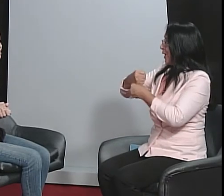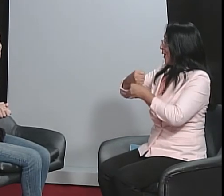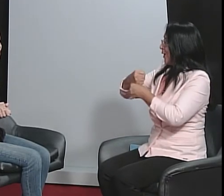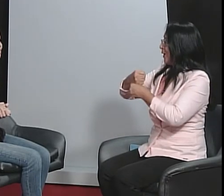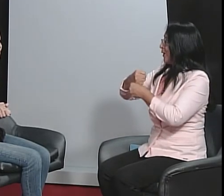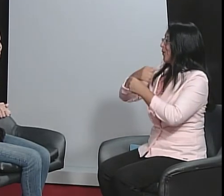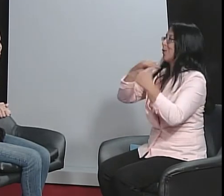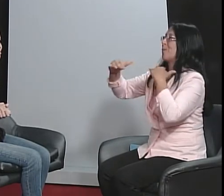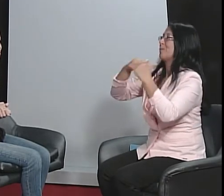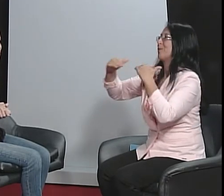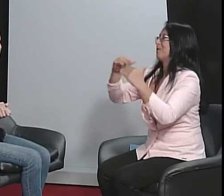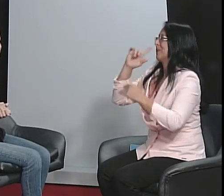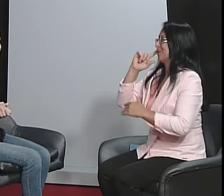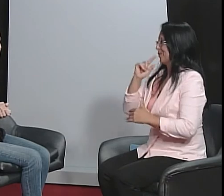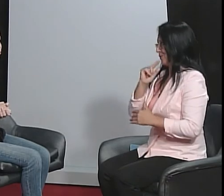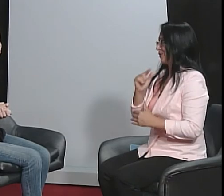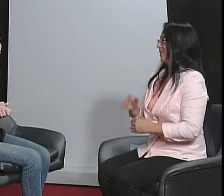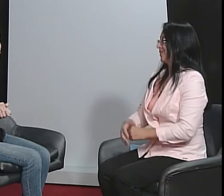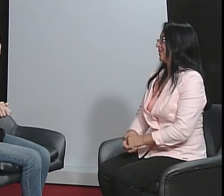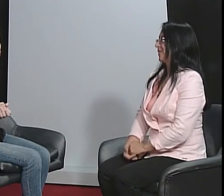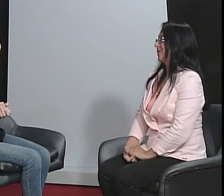60 anos com o movimento surdo.